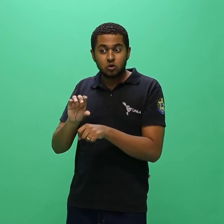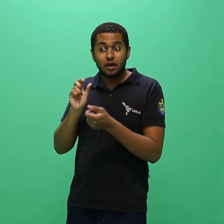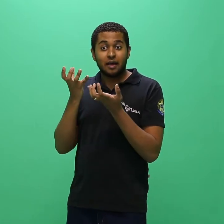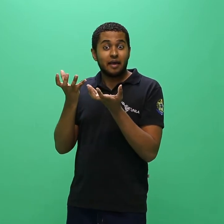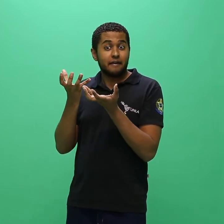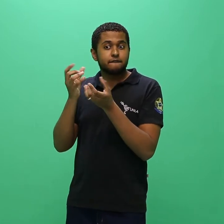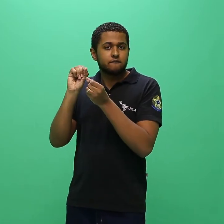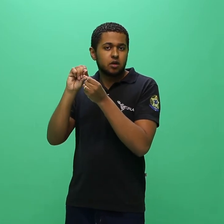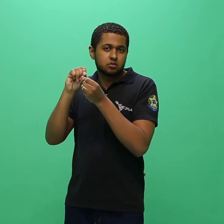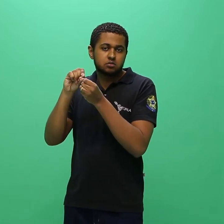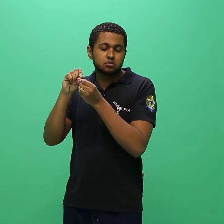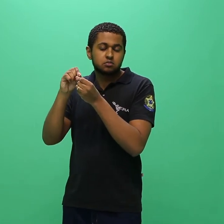edital.